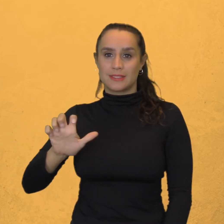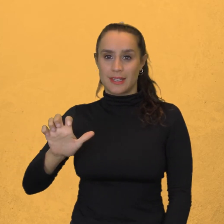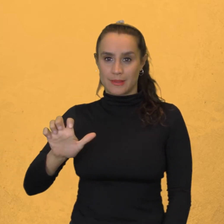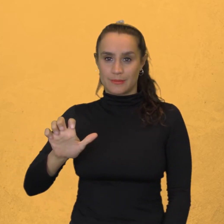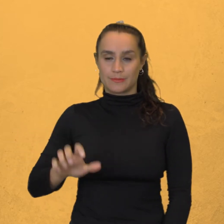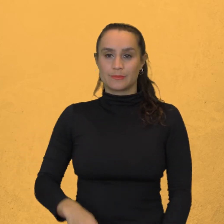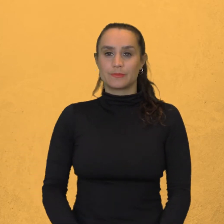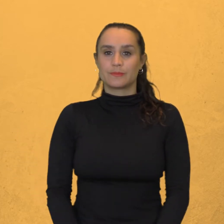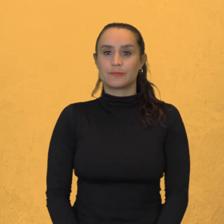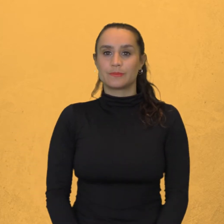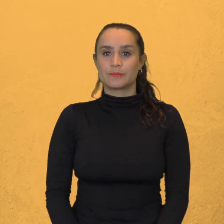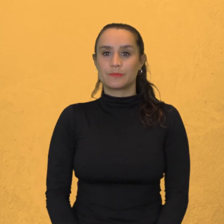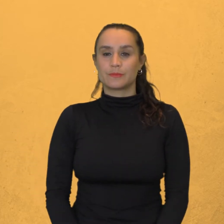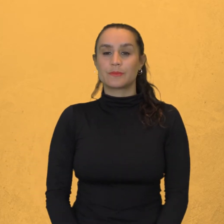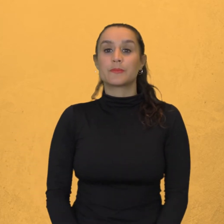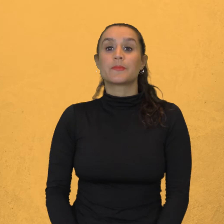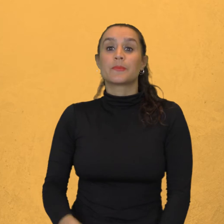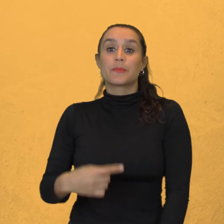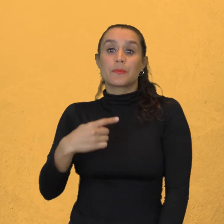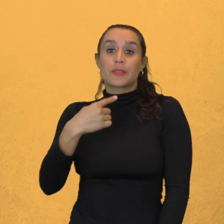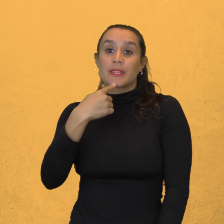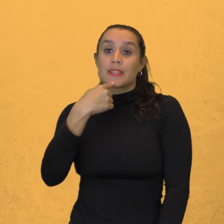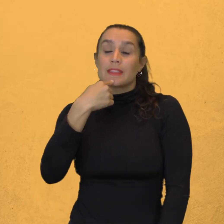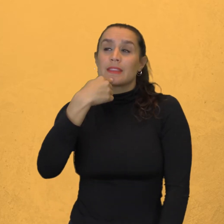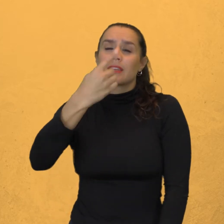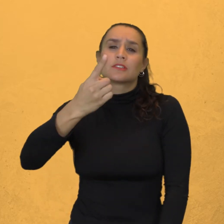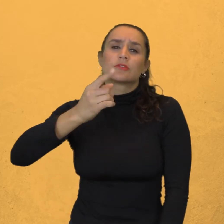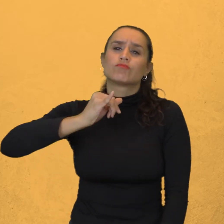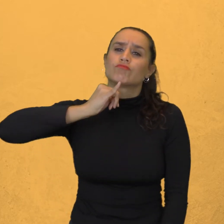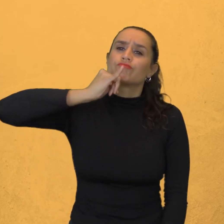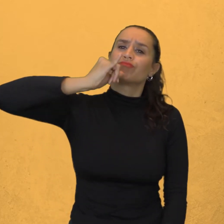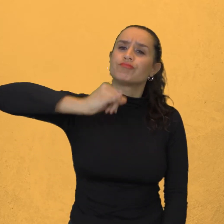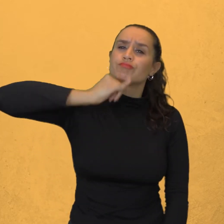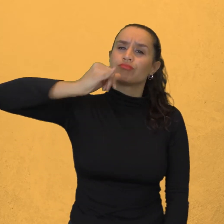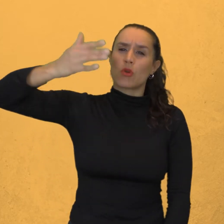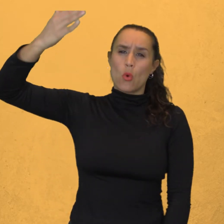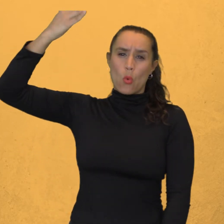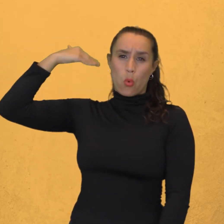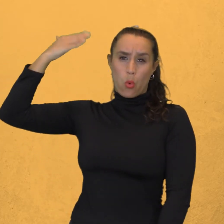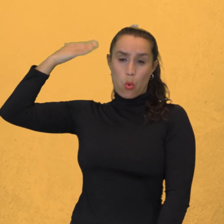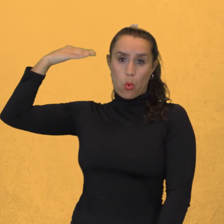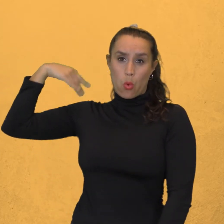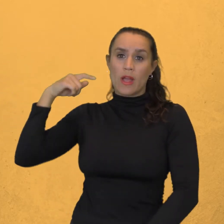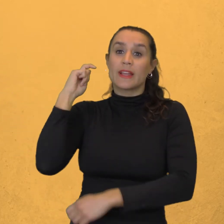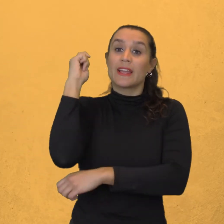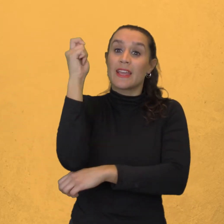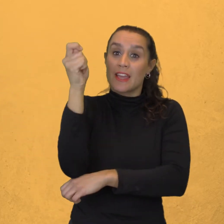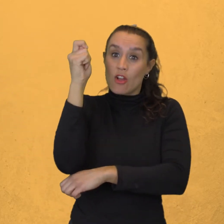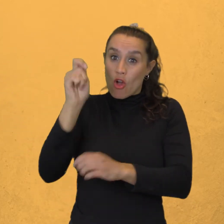Esta leyenda nos cuenta la influencia de los patojos en la creación del famoso Quijote de la Mancha